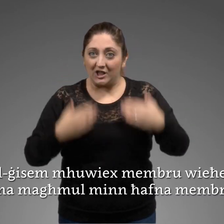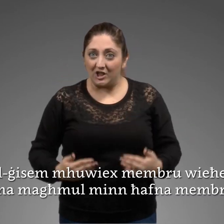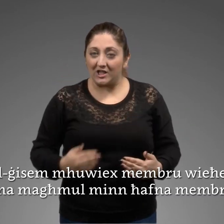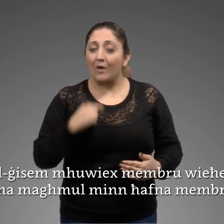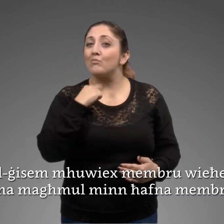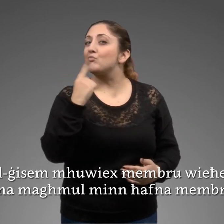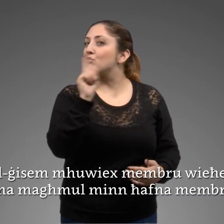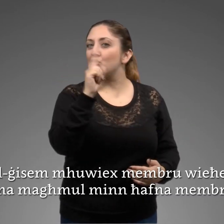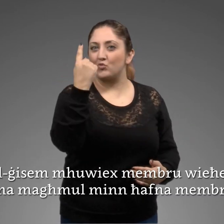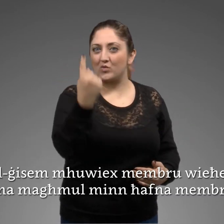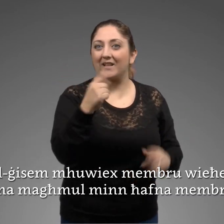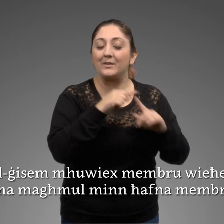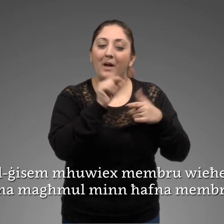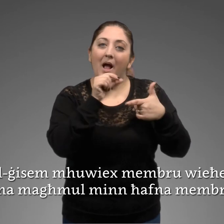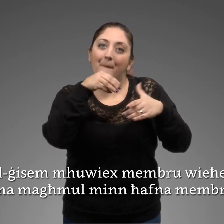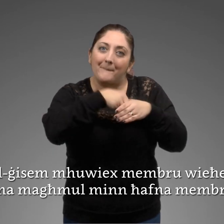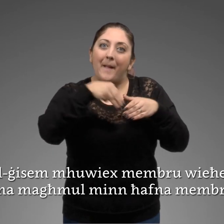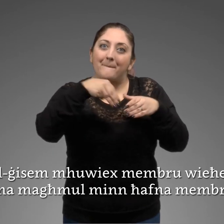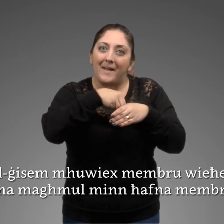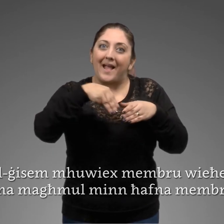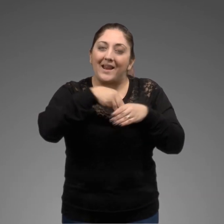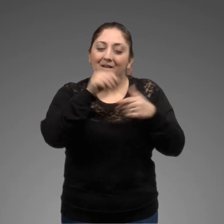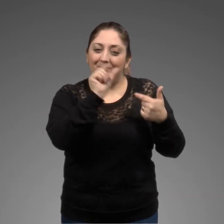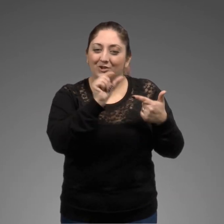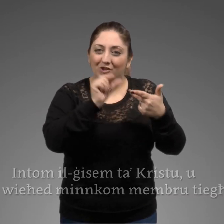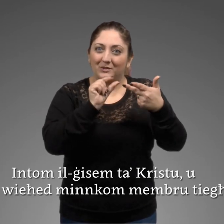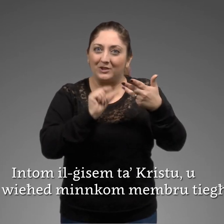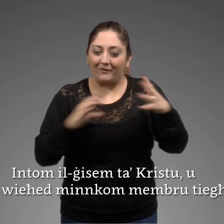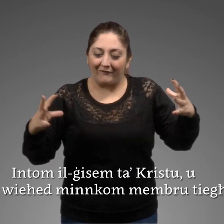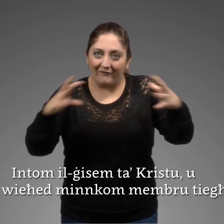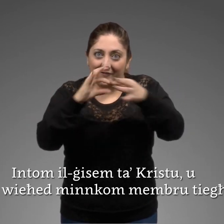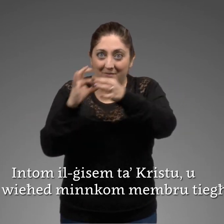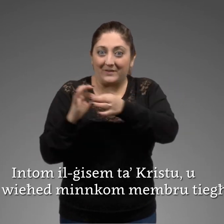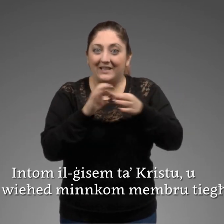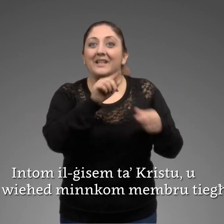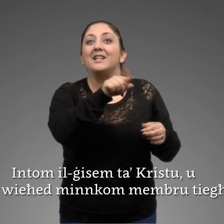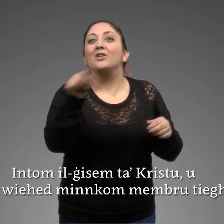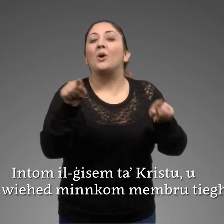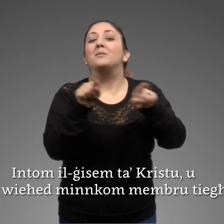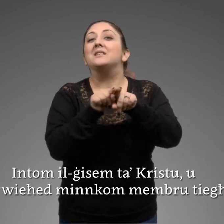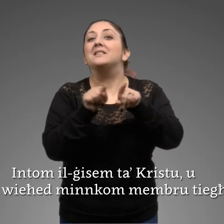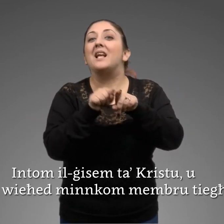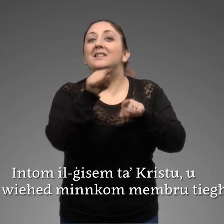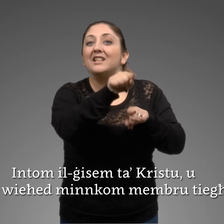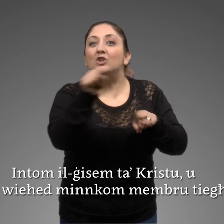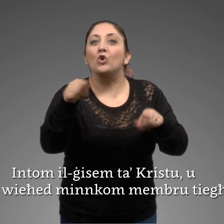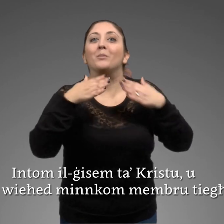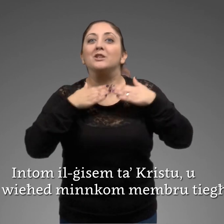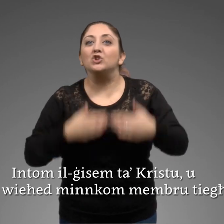imma ma'mul min ħafna membri intom l-ġisem ta' kristu u kull wijhet min